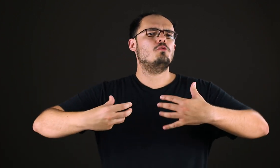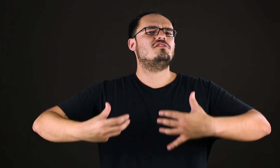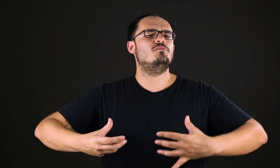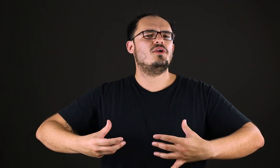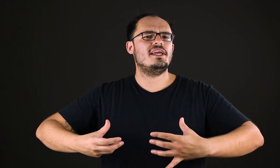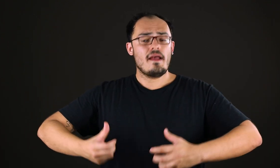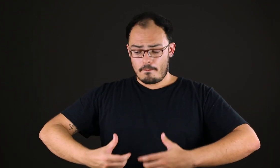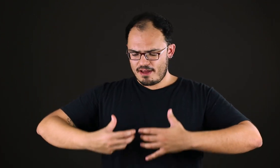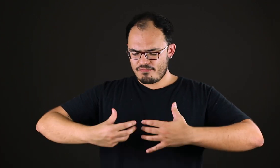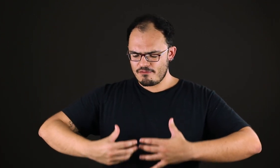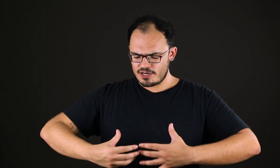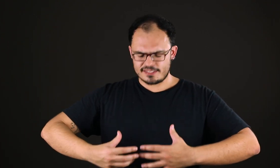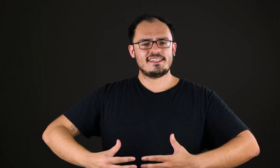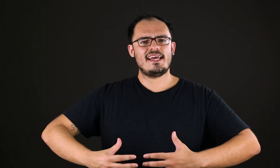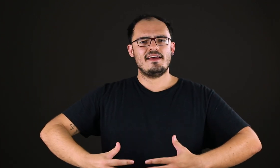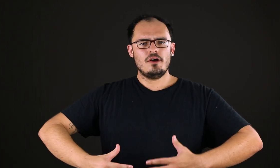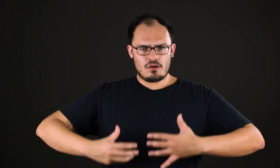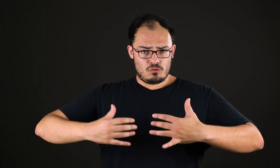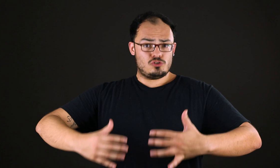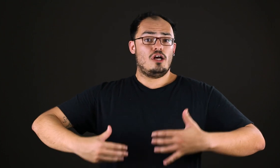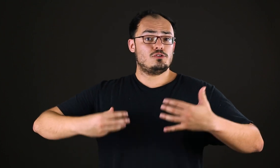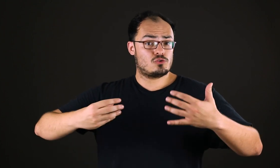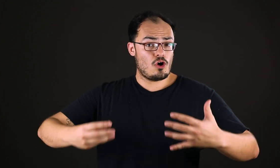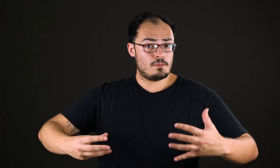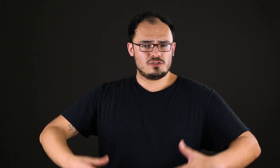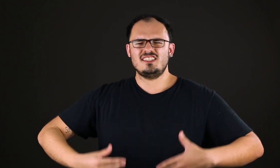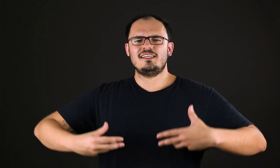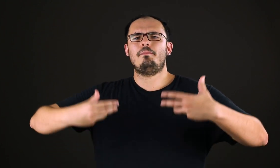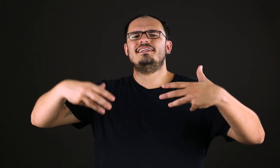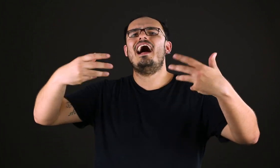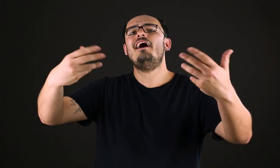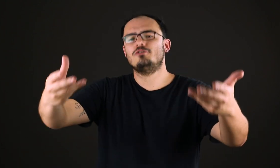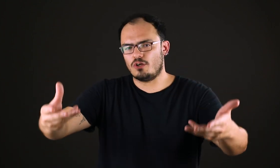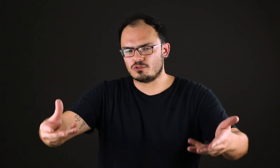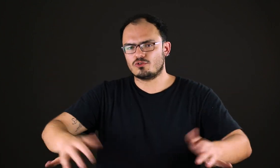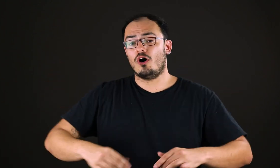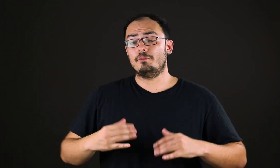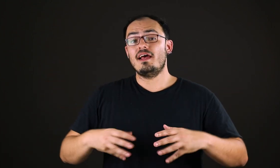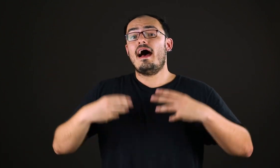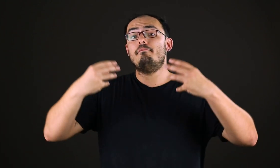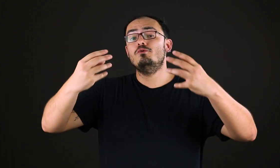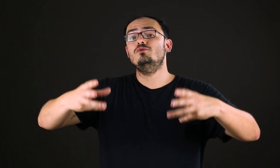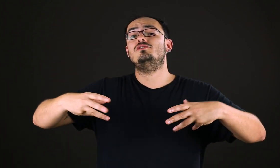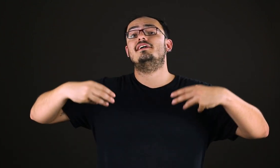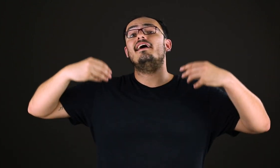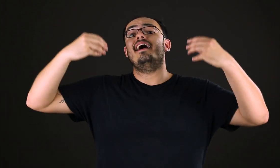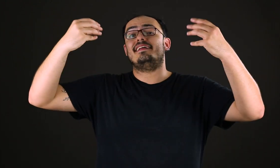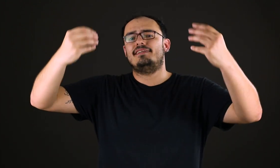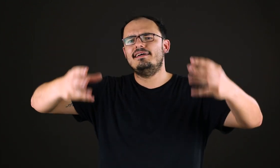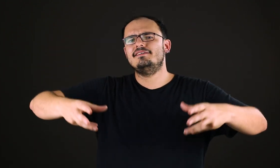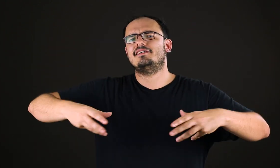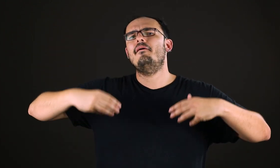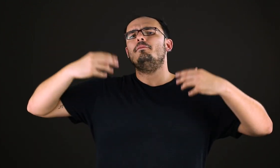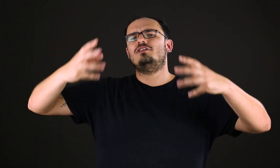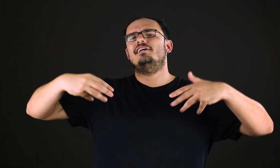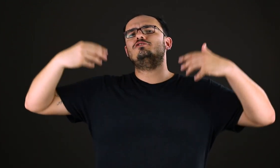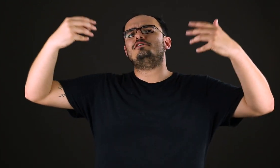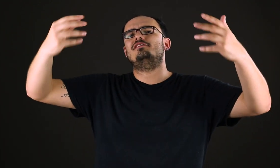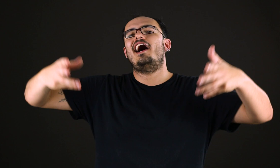contribuir para favorecer os nossos corpos, disciplinar os nossos corpos. A música, a dança, poderia nos ajudar